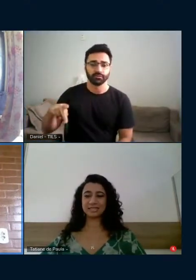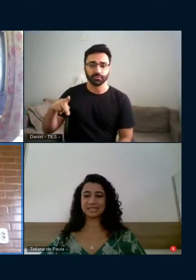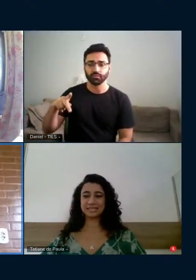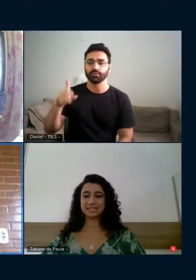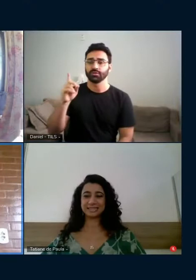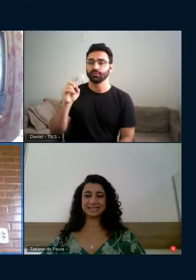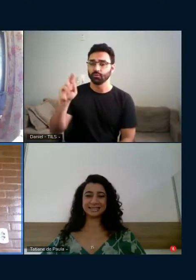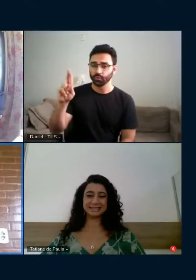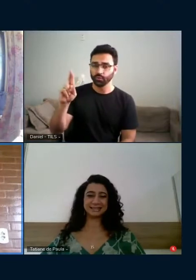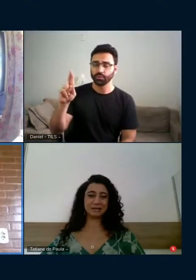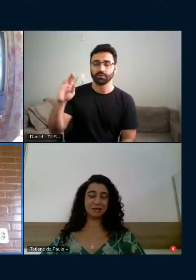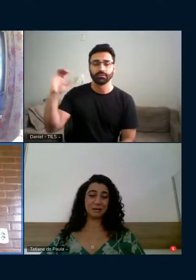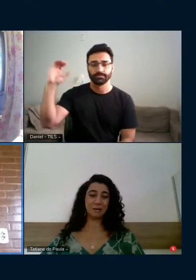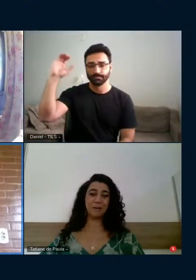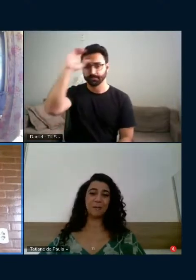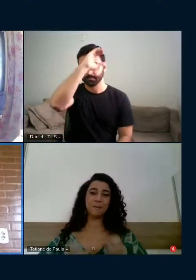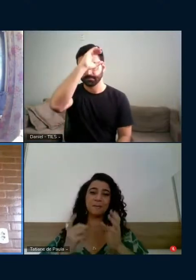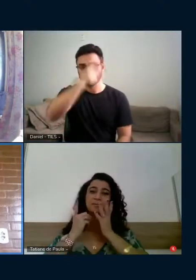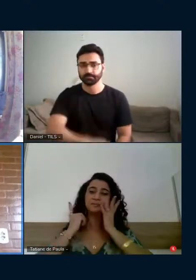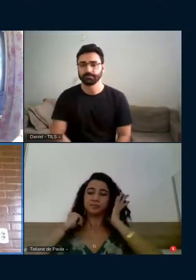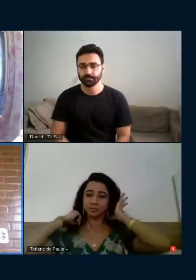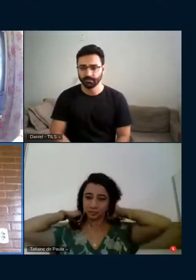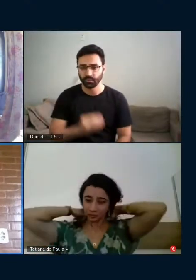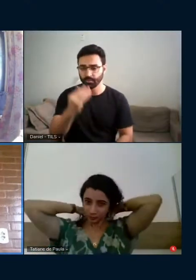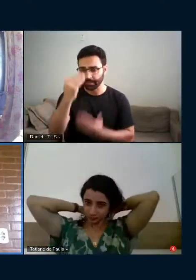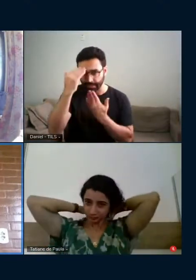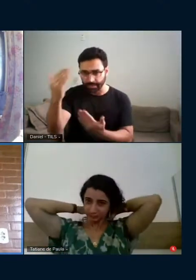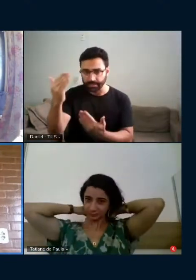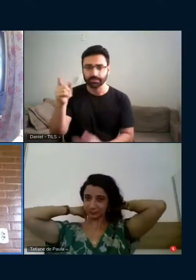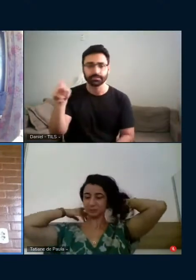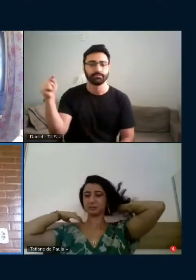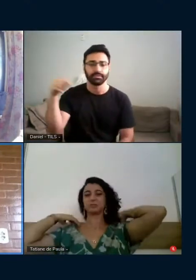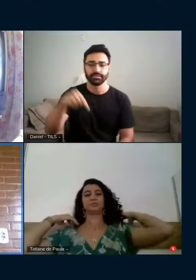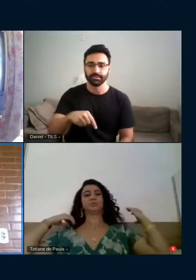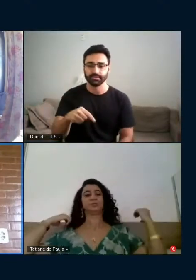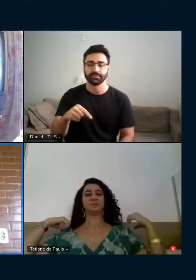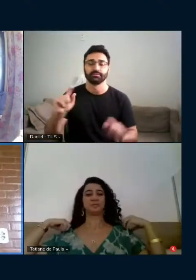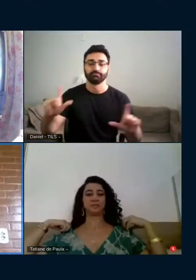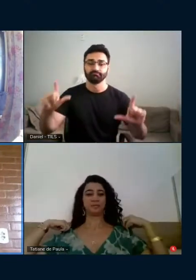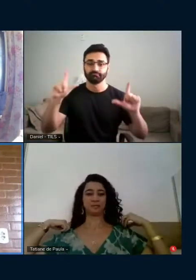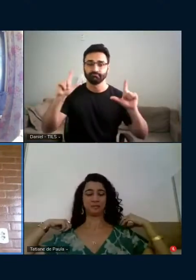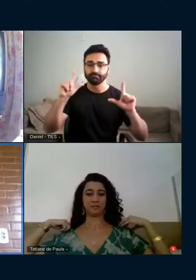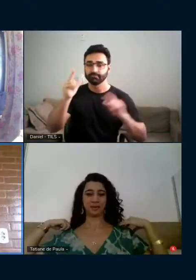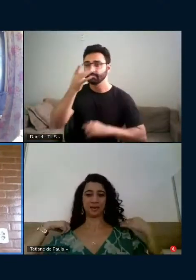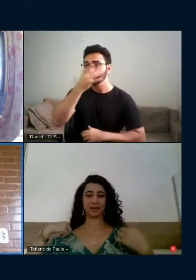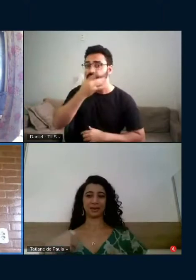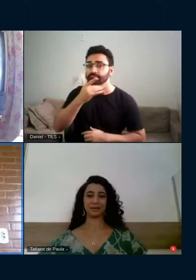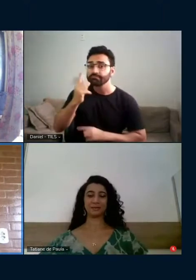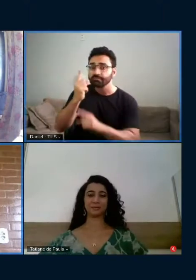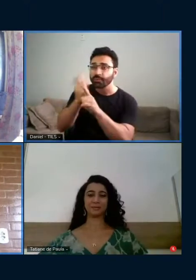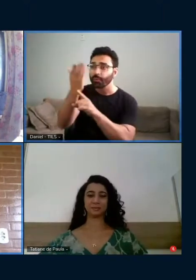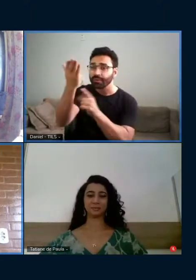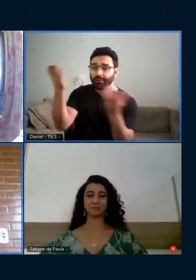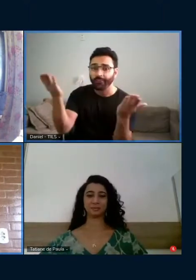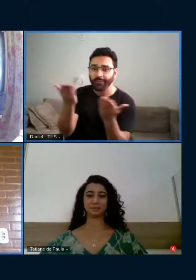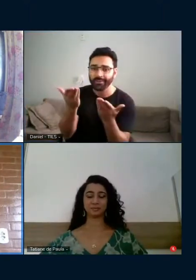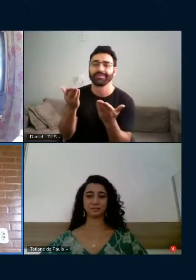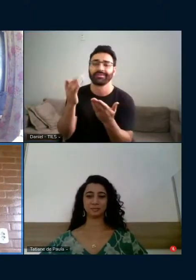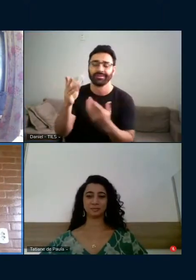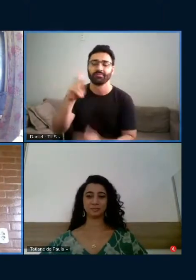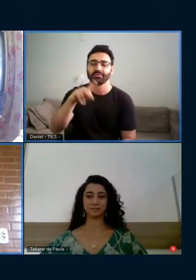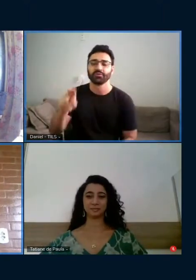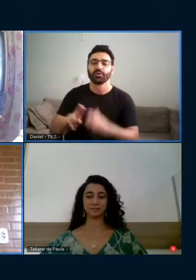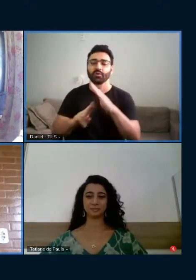doutora Carolina Sperbe. Eu a estou conhecendo agora, professora da Universidade Federal